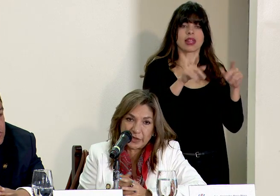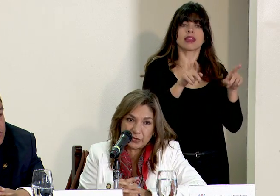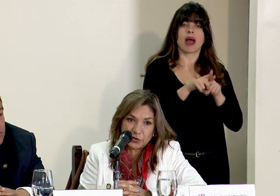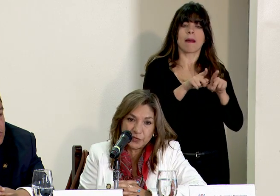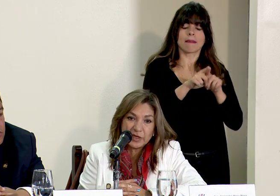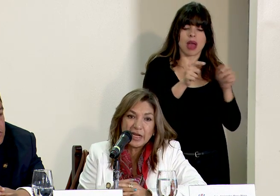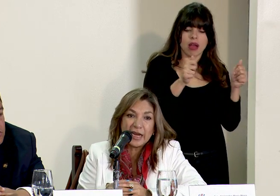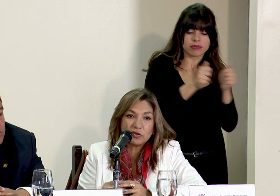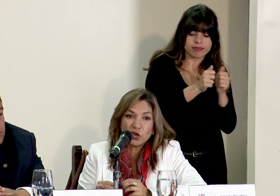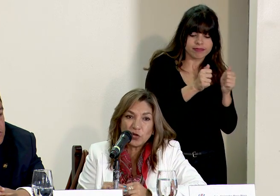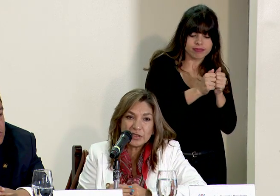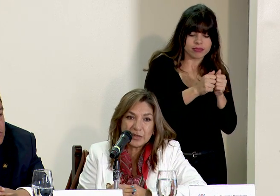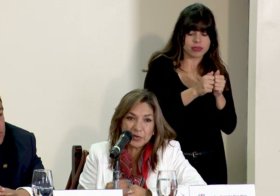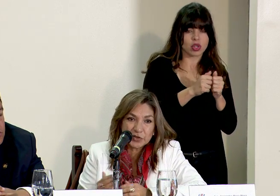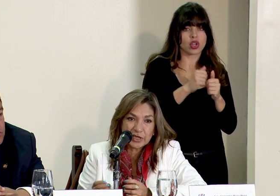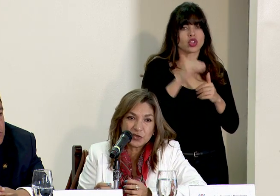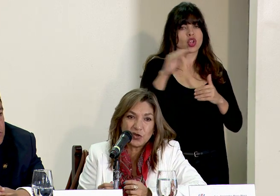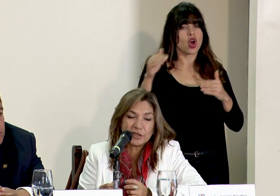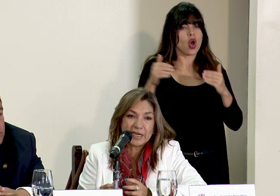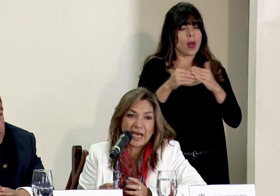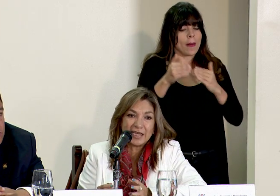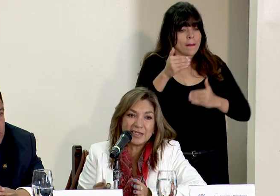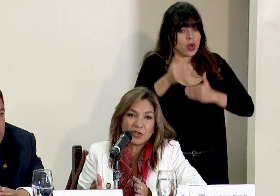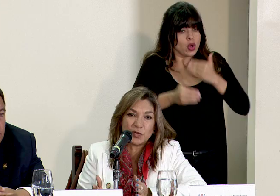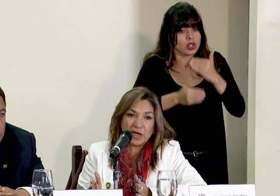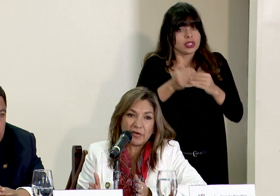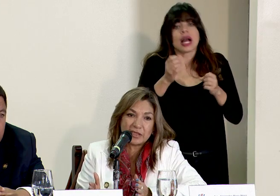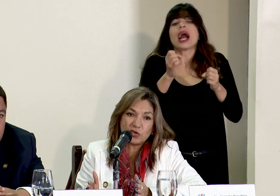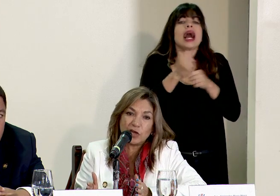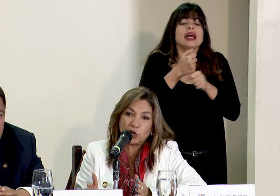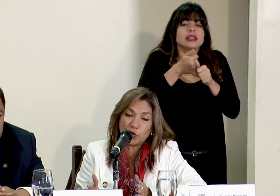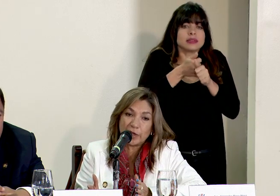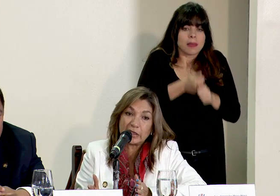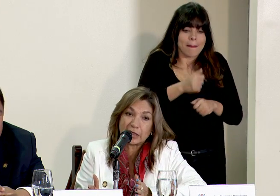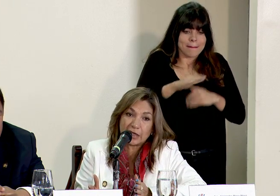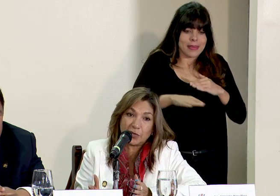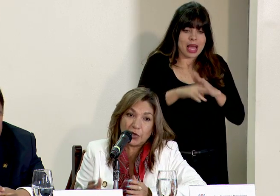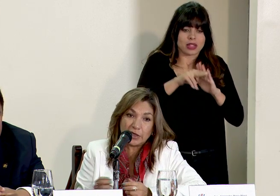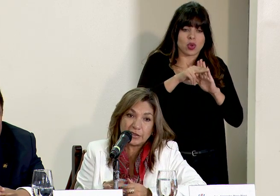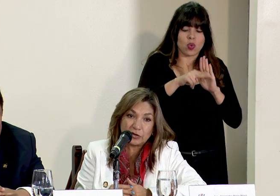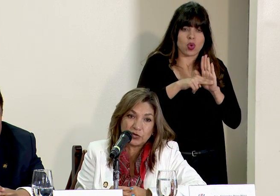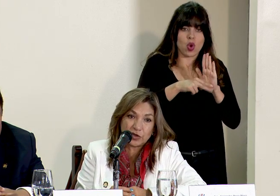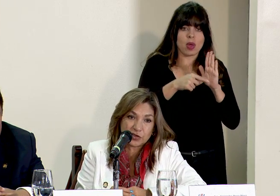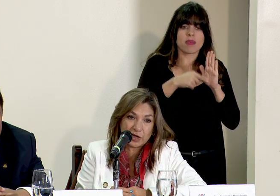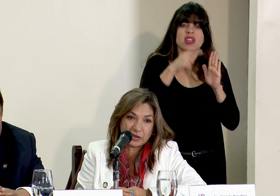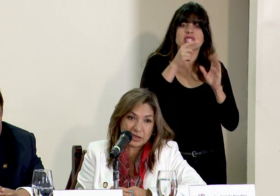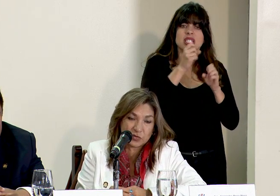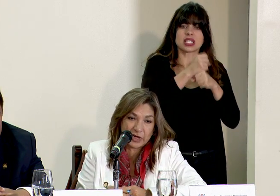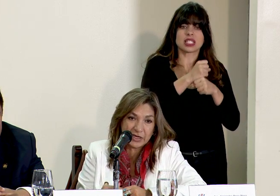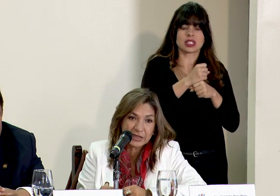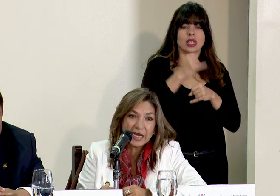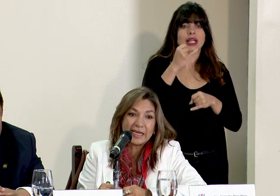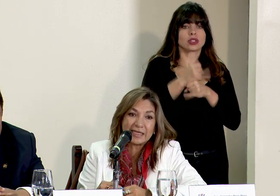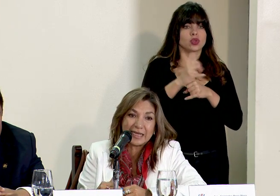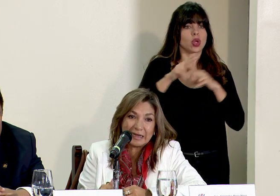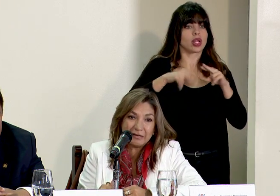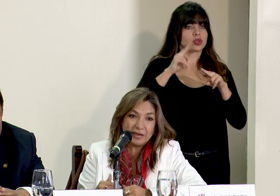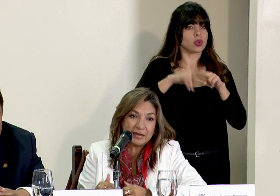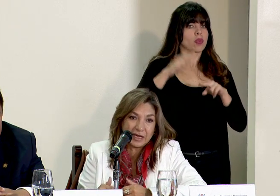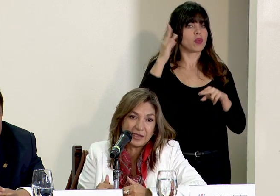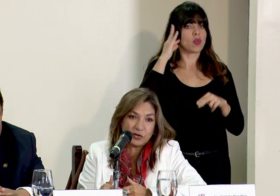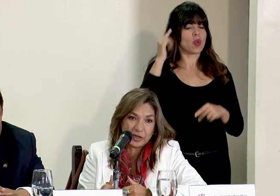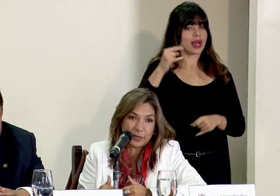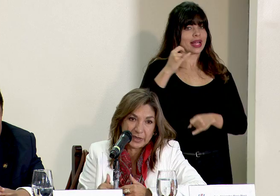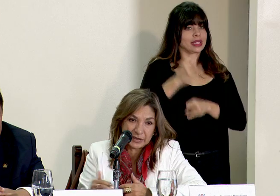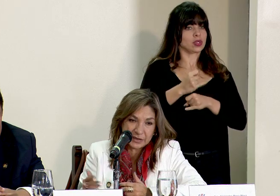un acompañamiento todo este proceso se hace sobre la base de una norma diseñada por el Instituto Nacional de las Mujeres que es el